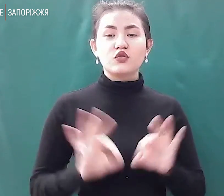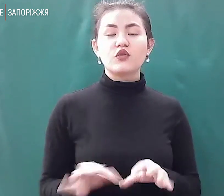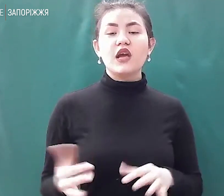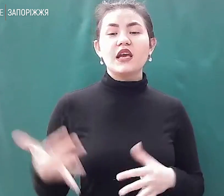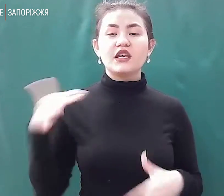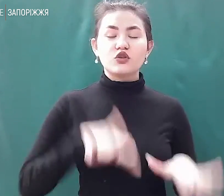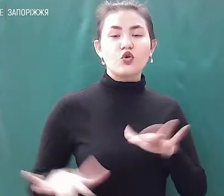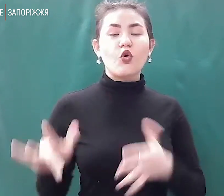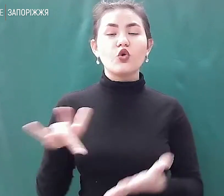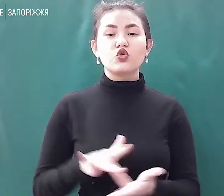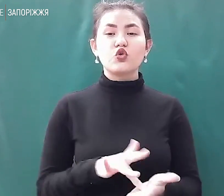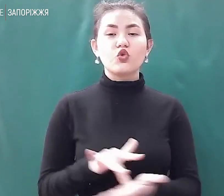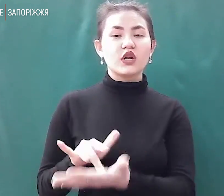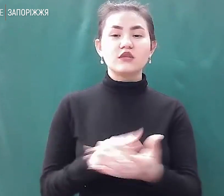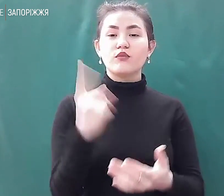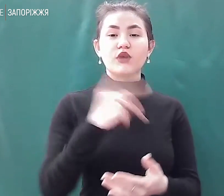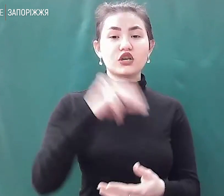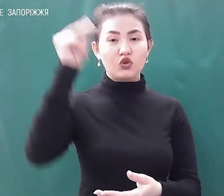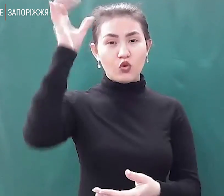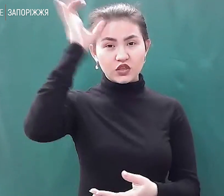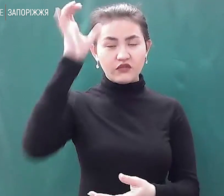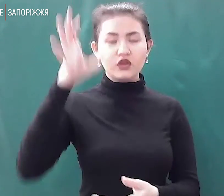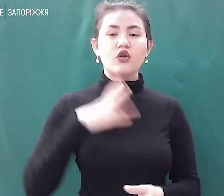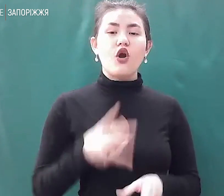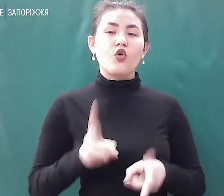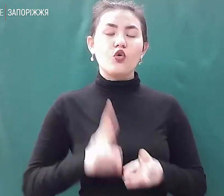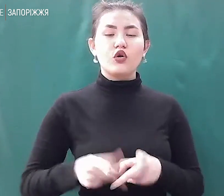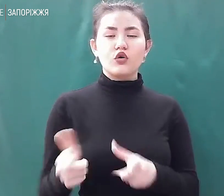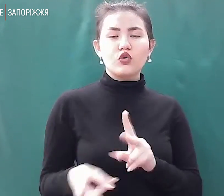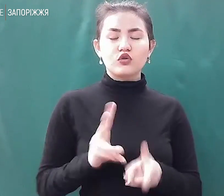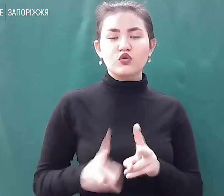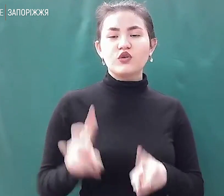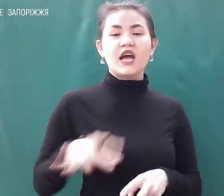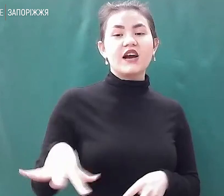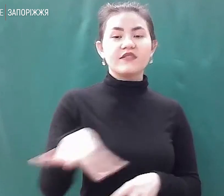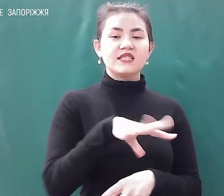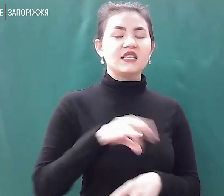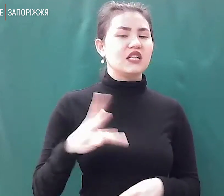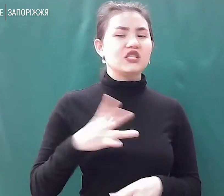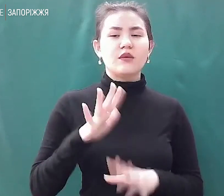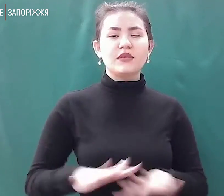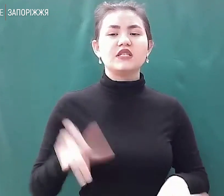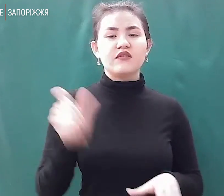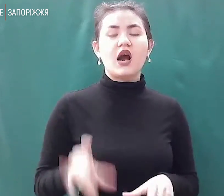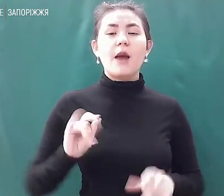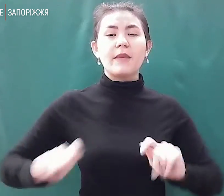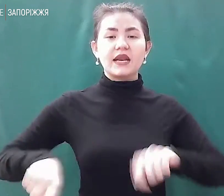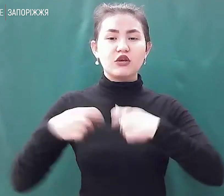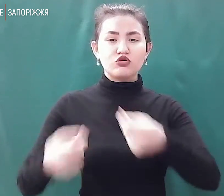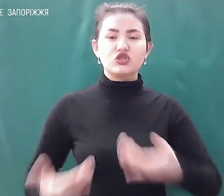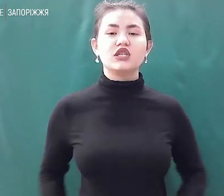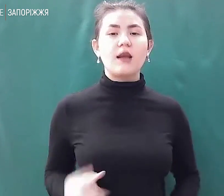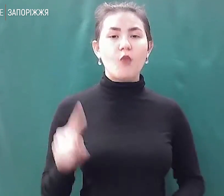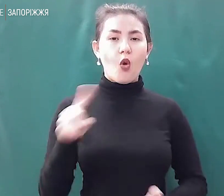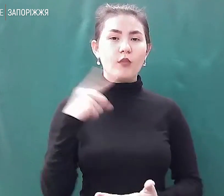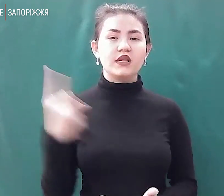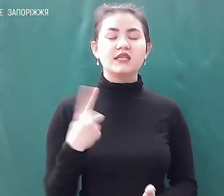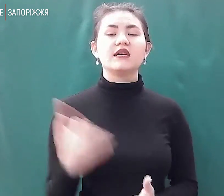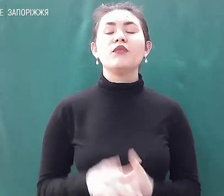За першою світою кухар. Чоловік каже, готують їжу на всіх. Не лише місцевих, а й передають жителям області. Олексій пояснює, що нині вже